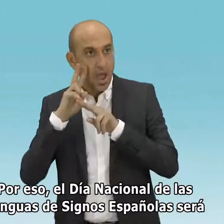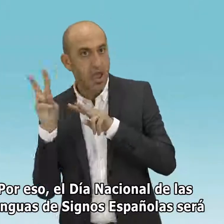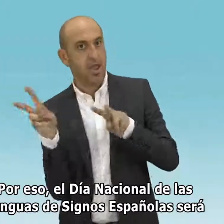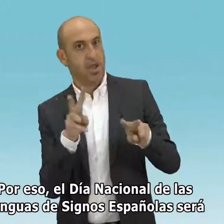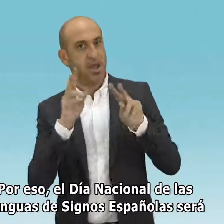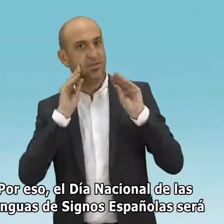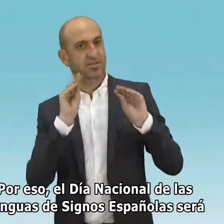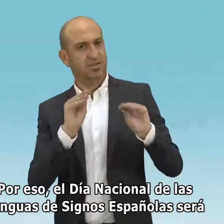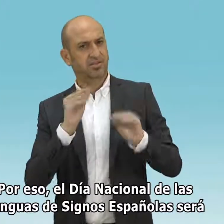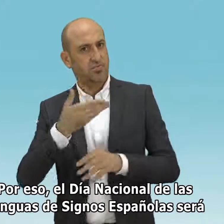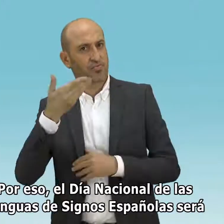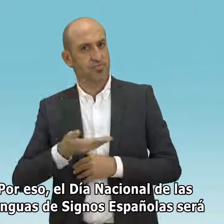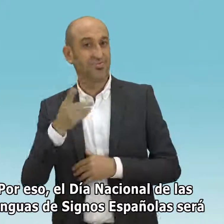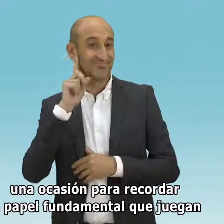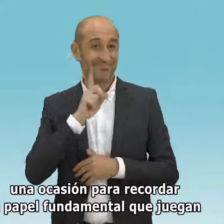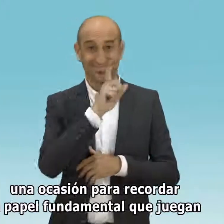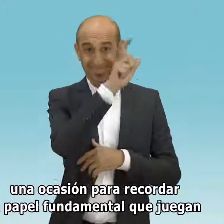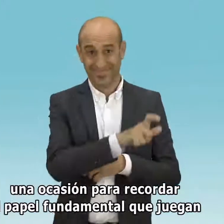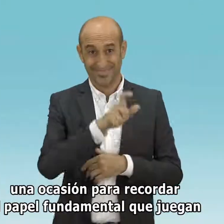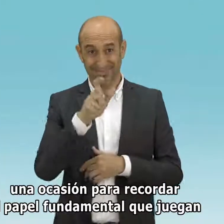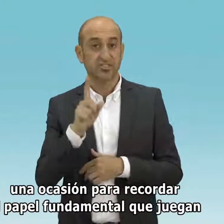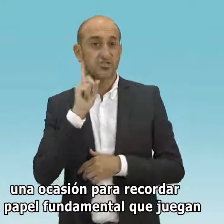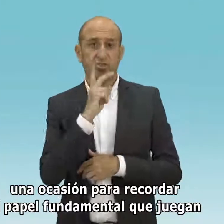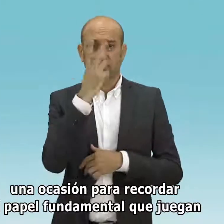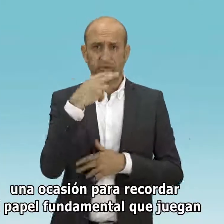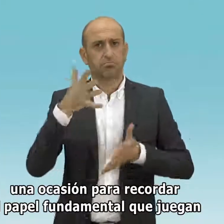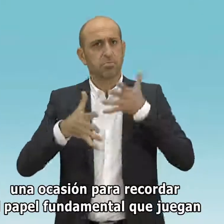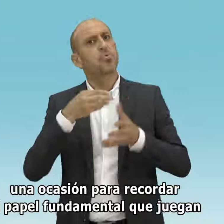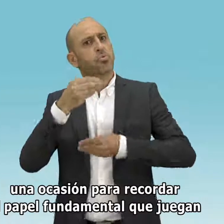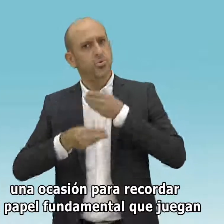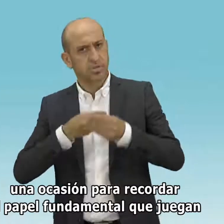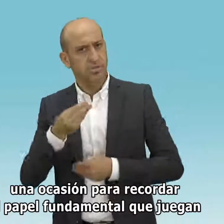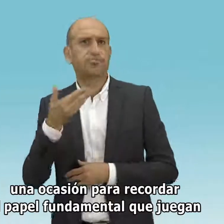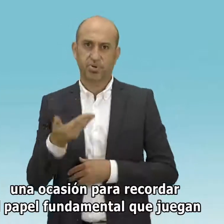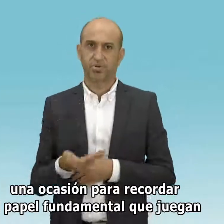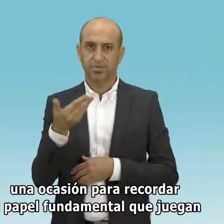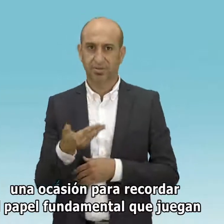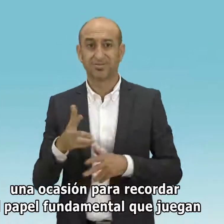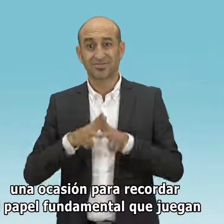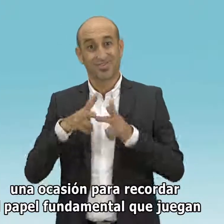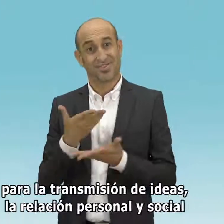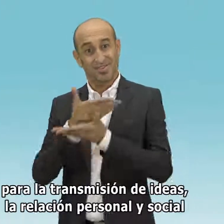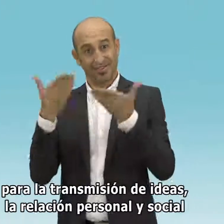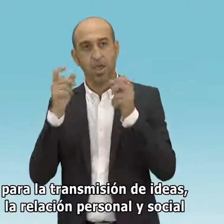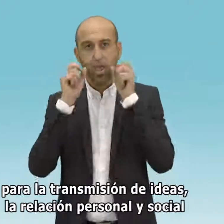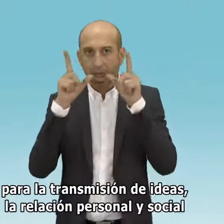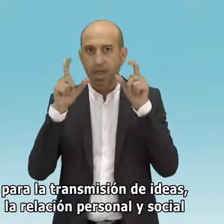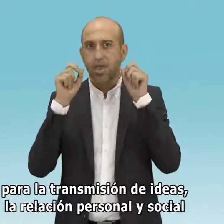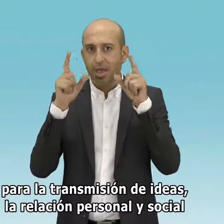Lenguas de Signos Españolas será una ocasión para recordar el papel fundamental que juegan para la transmisión de ideas,